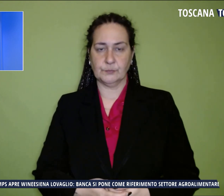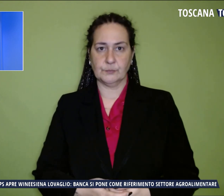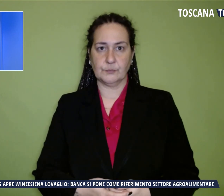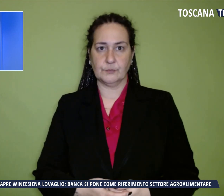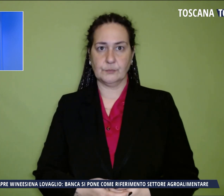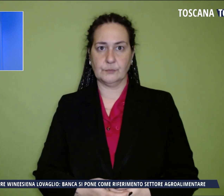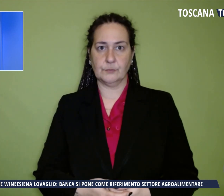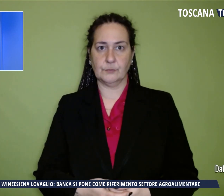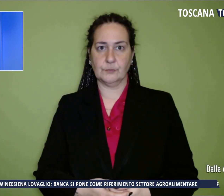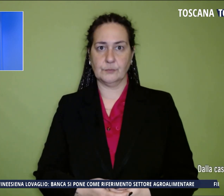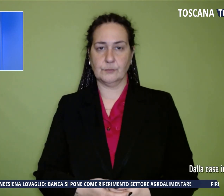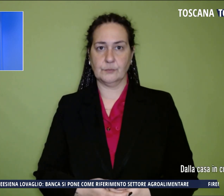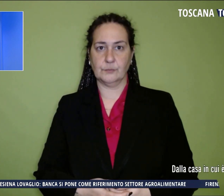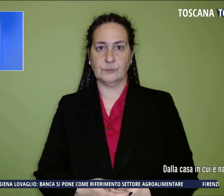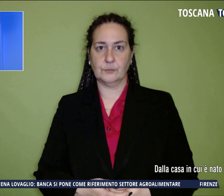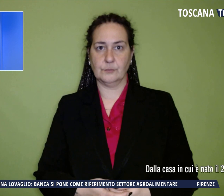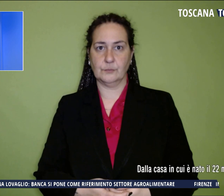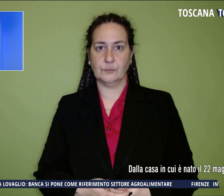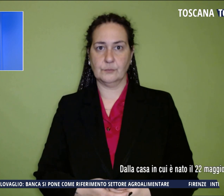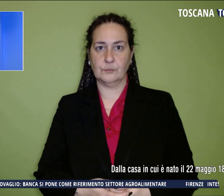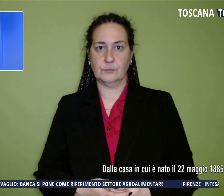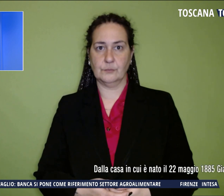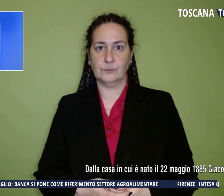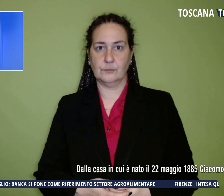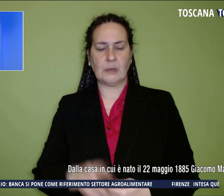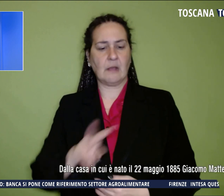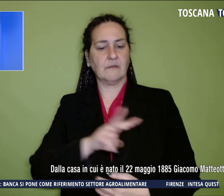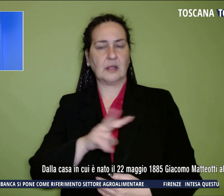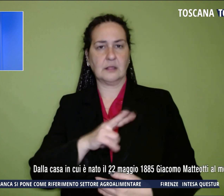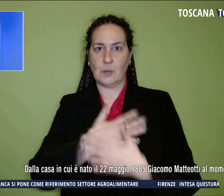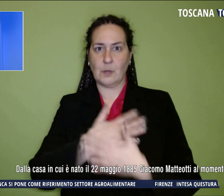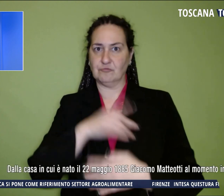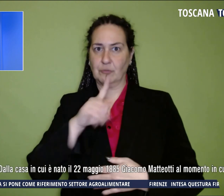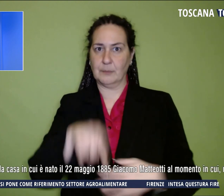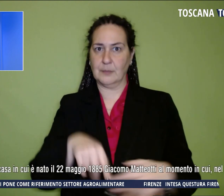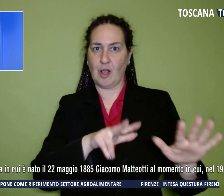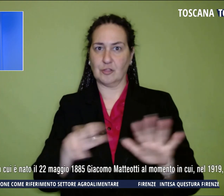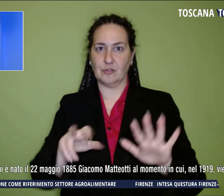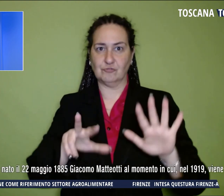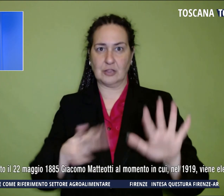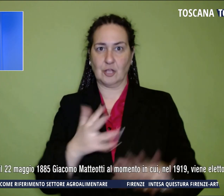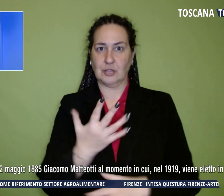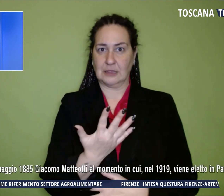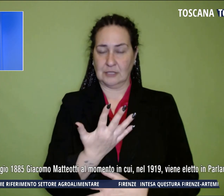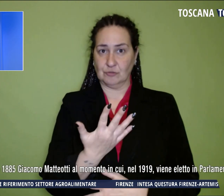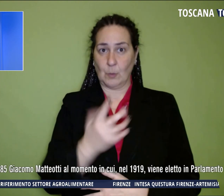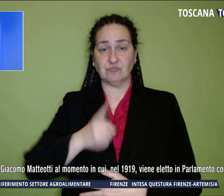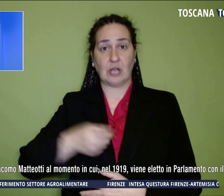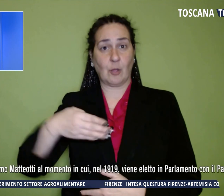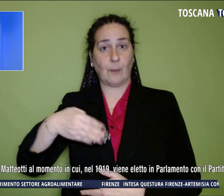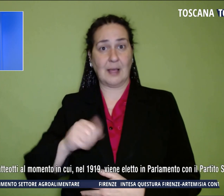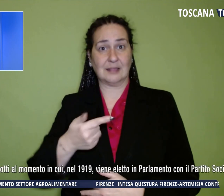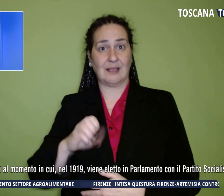E dalla casa in cui è nato il 22 maggio 1885, Giacomo Matteotti, al momento in cui